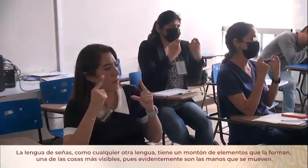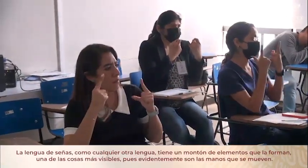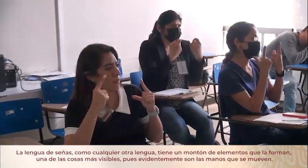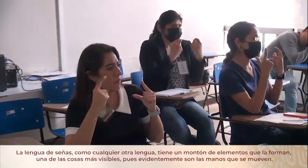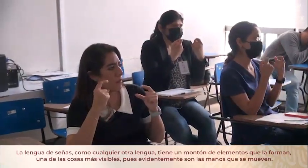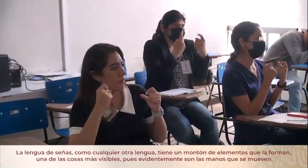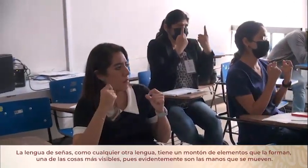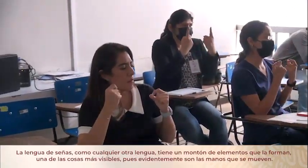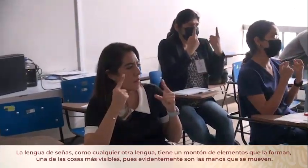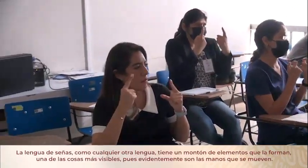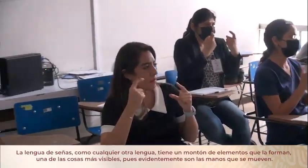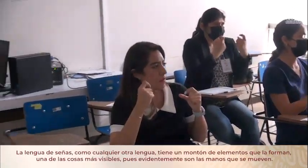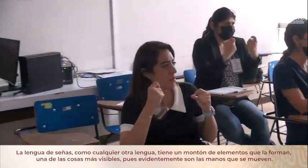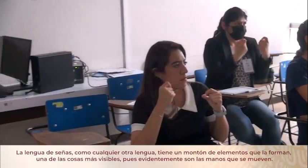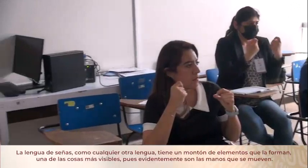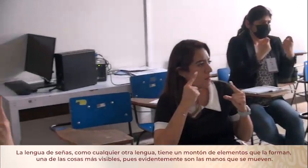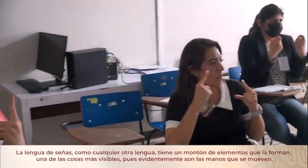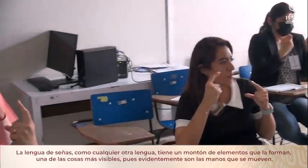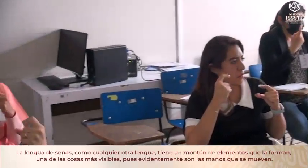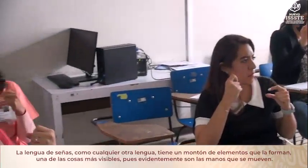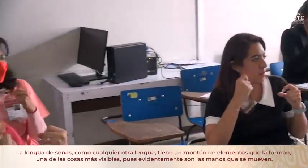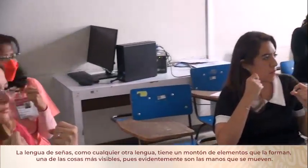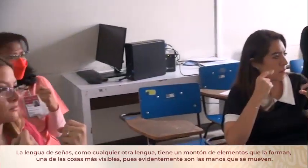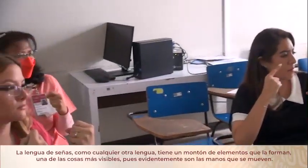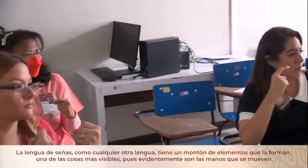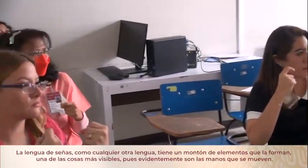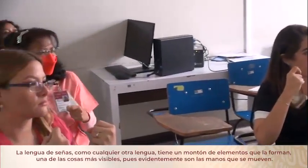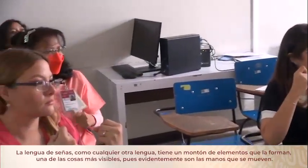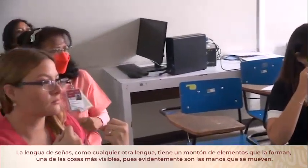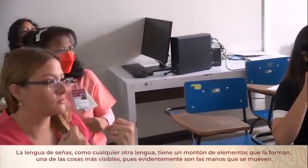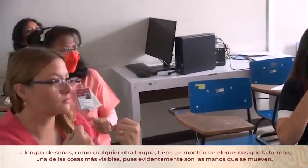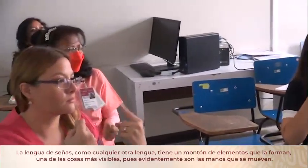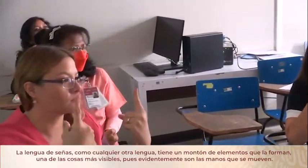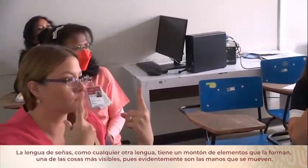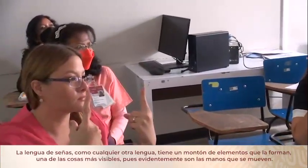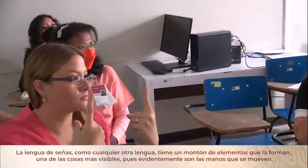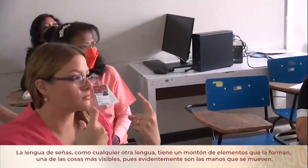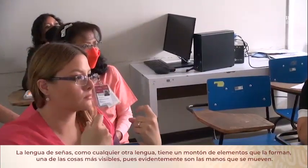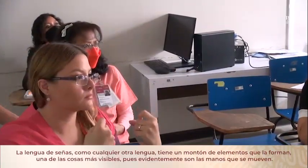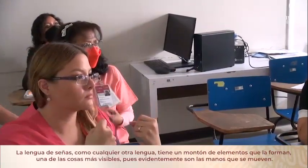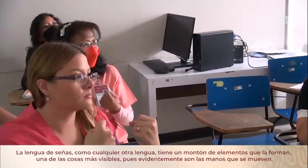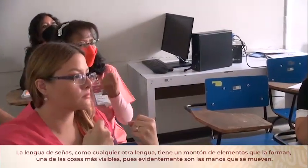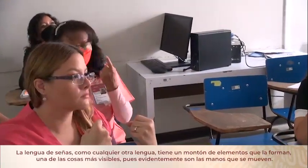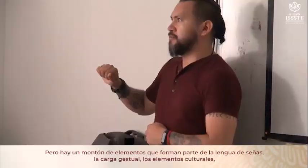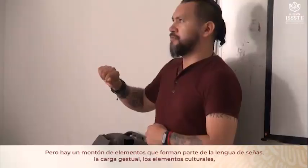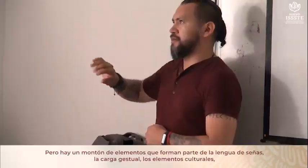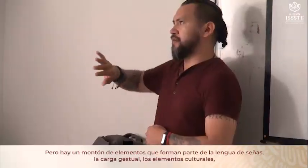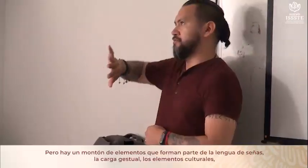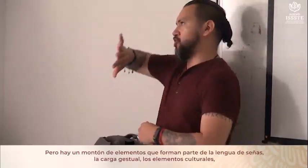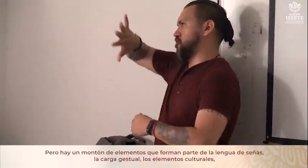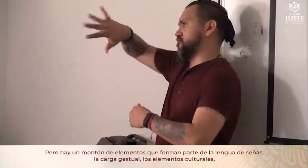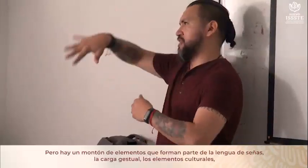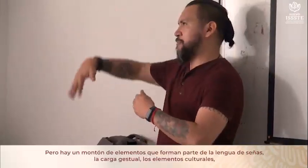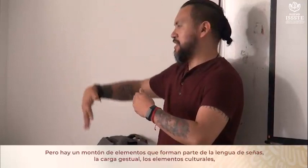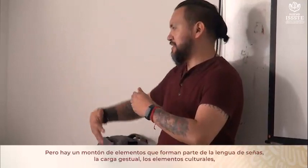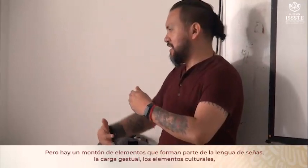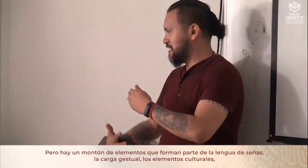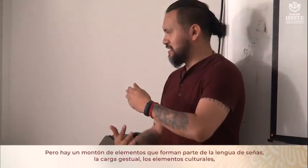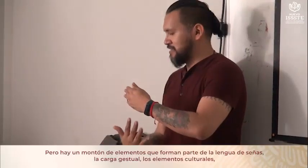un montón de elementos que la forman. Una de las cosas más visibles pues evidentemente son las manos que se mueven pero hay un montón de elementos que